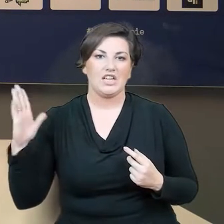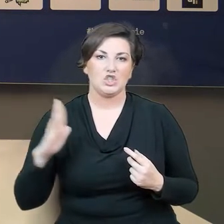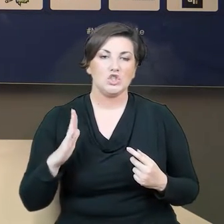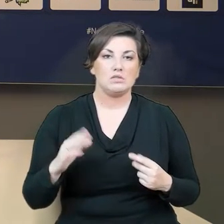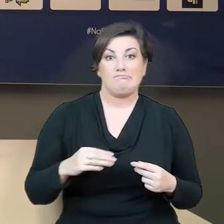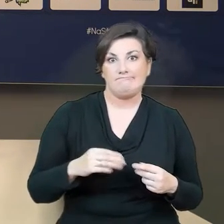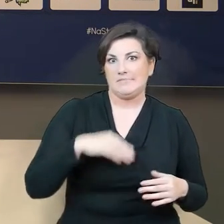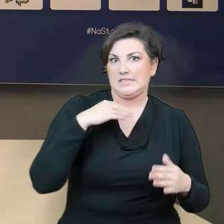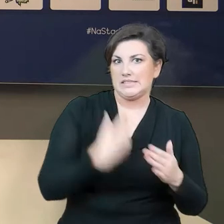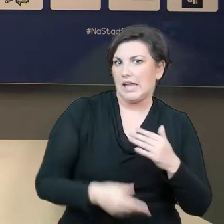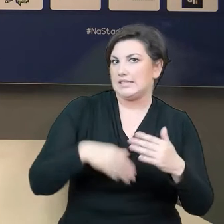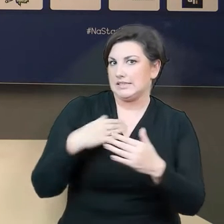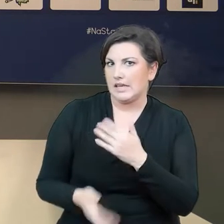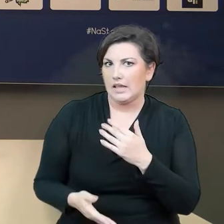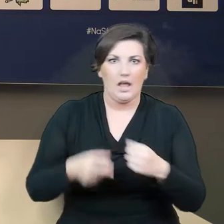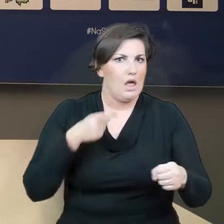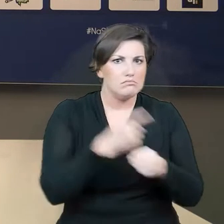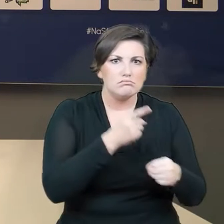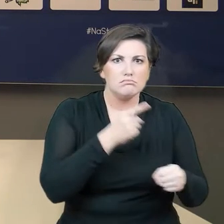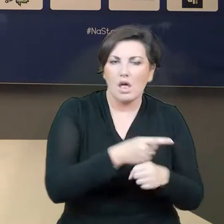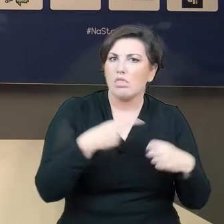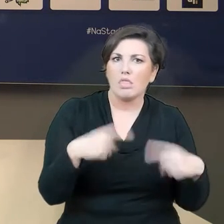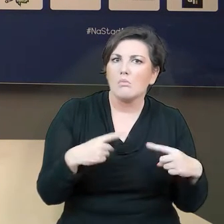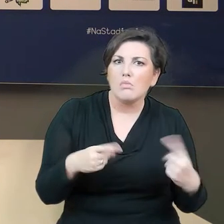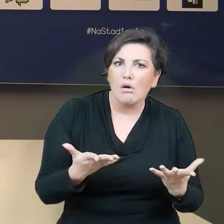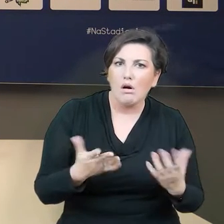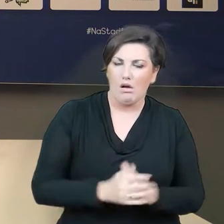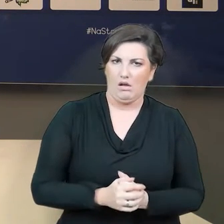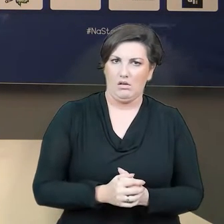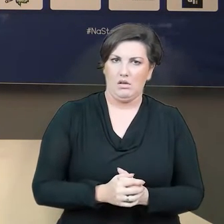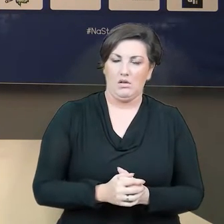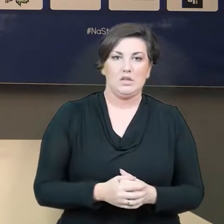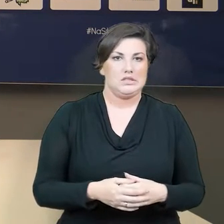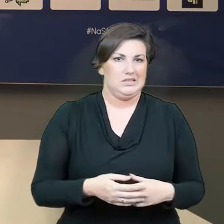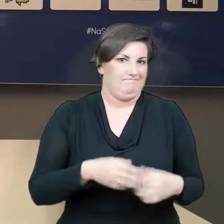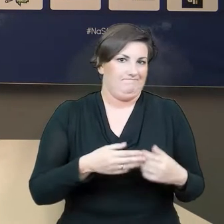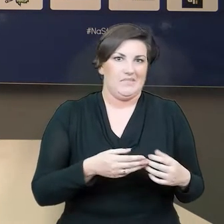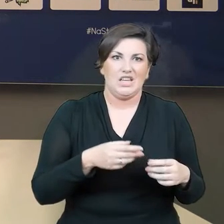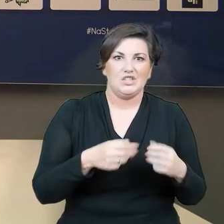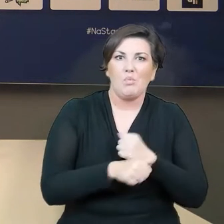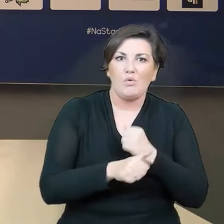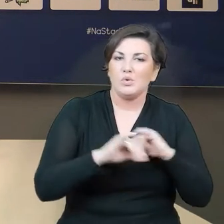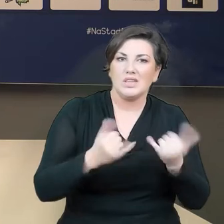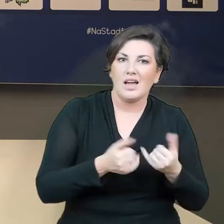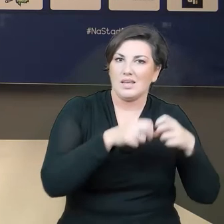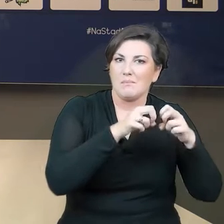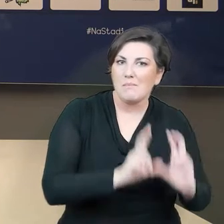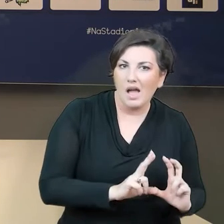porażkami, ale Wy przede wszystkim nie strzelacie goli. To jest to, o czym trener mówił. Czy to kwestia pecha, czy bardziej braku pewności i zaufania zawodników do własnych